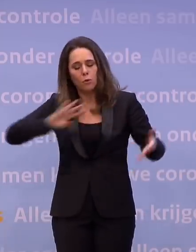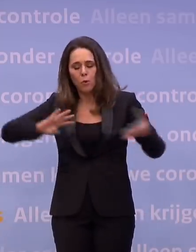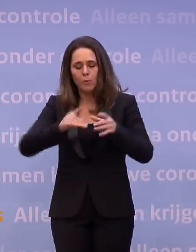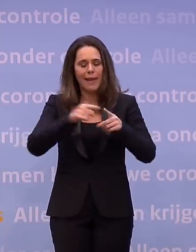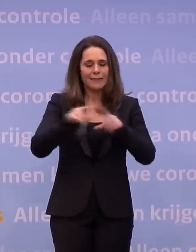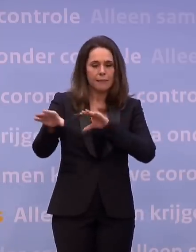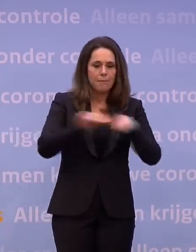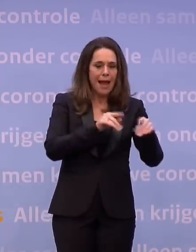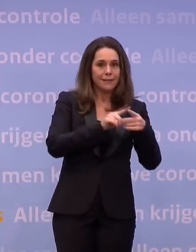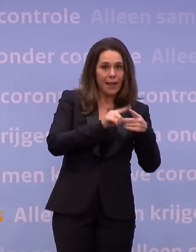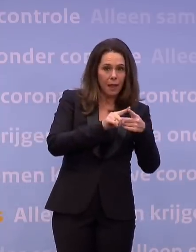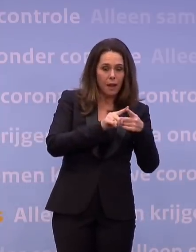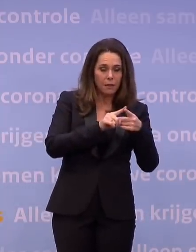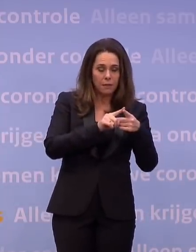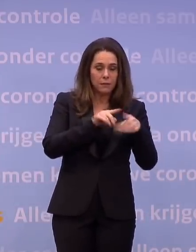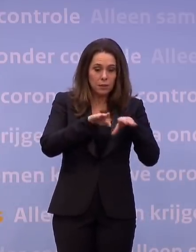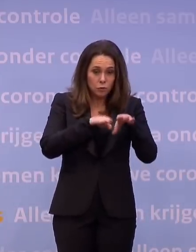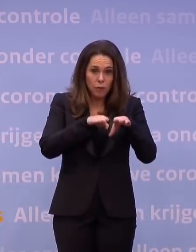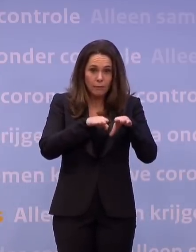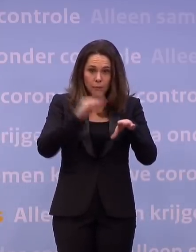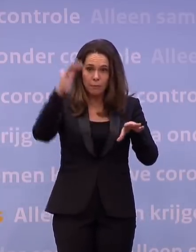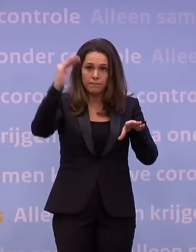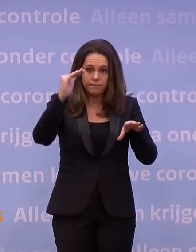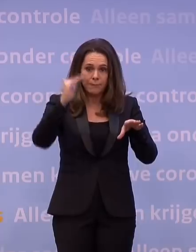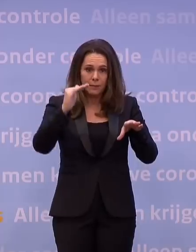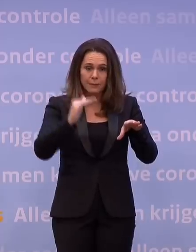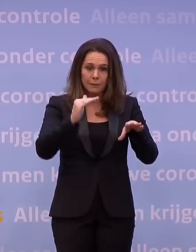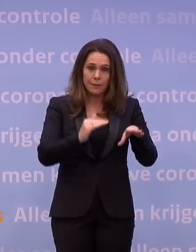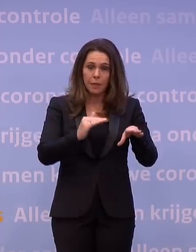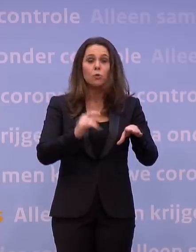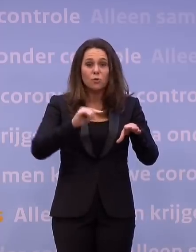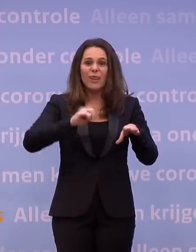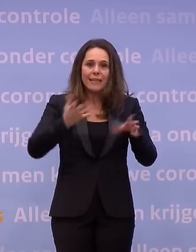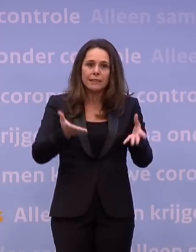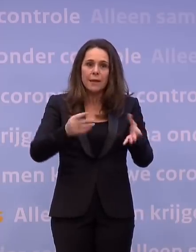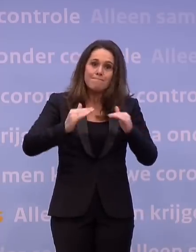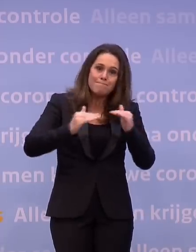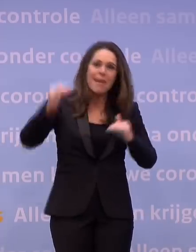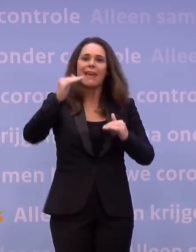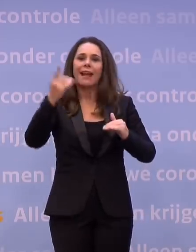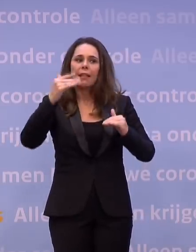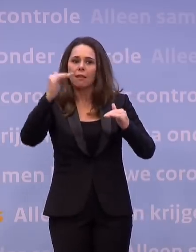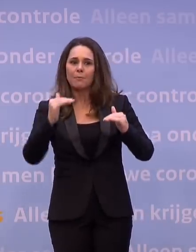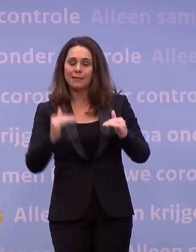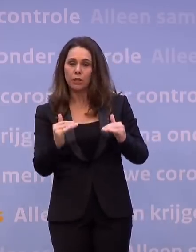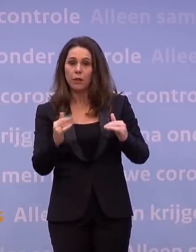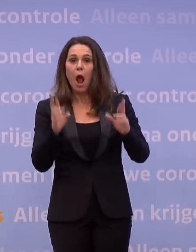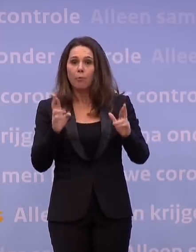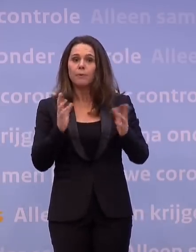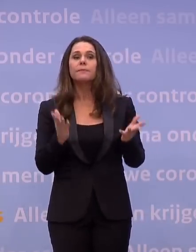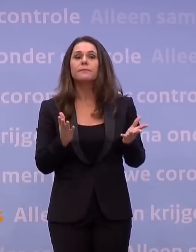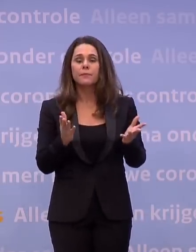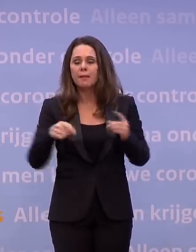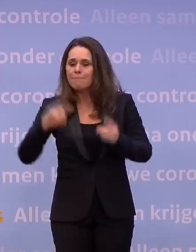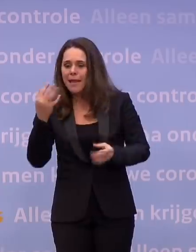van maatregelen, die we stapsgewijs hopen te kunnen gaan loslaten, nu dus even verzwaren, maar straks weer stapsgewijs loslaten, van meer